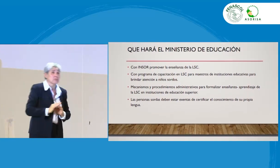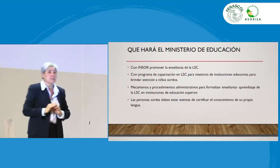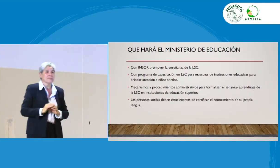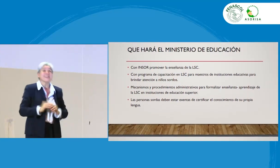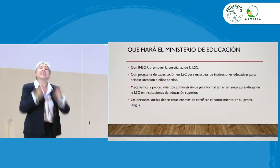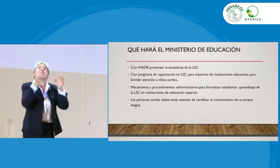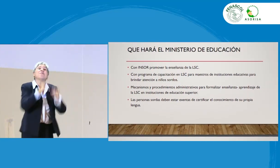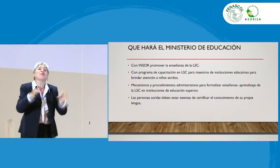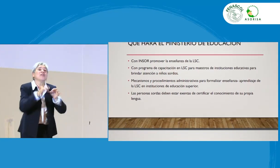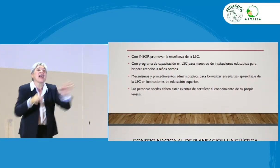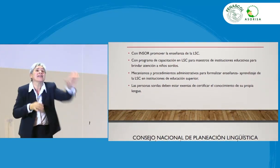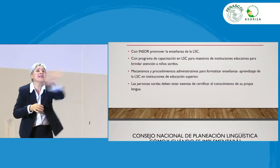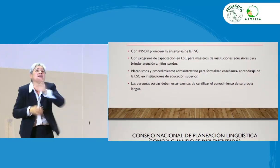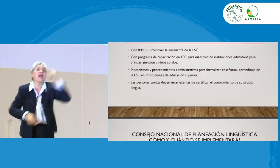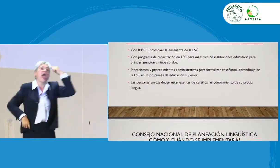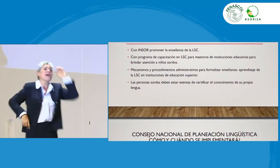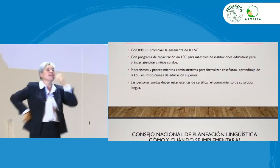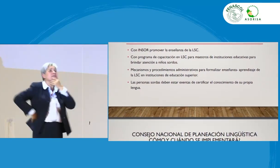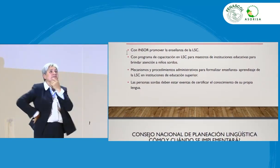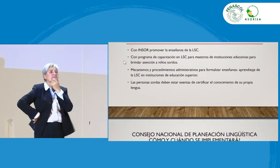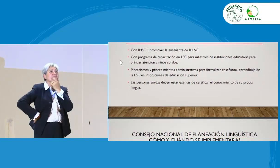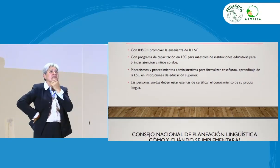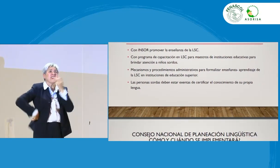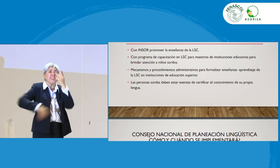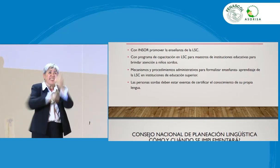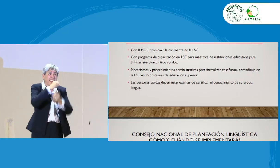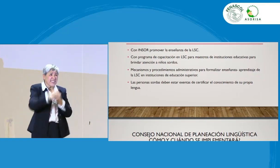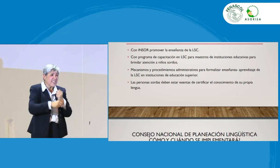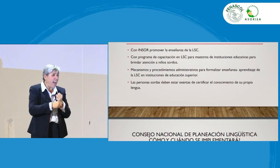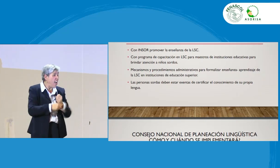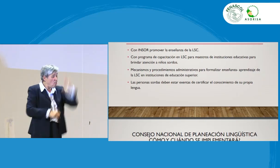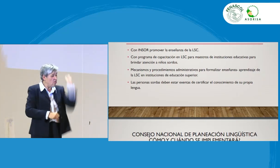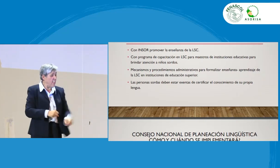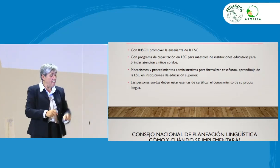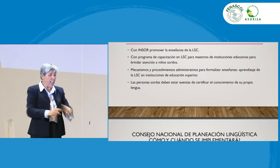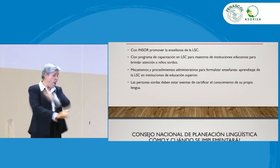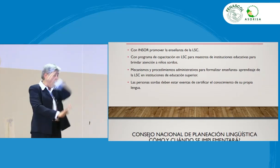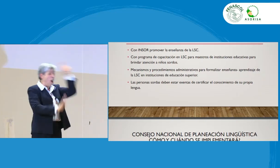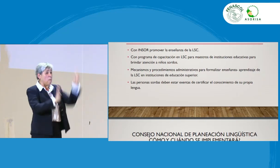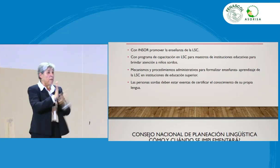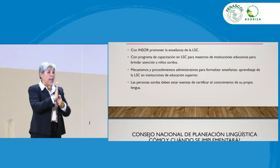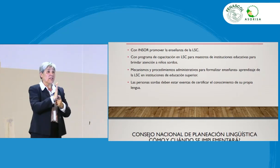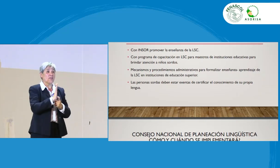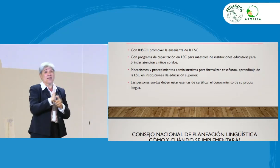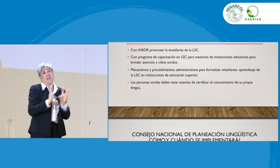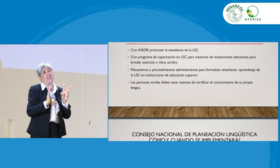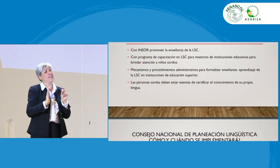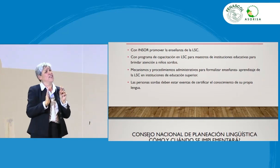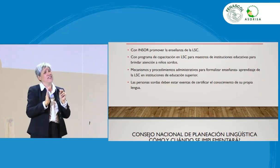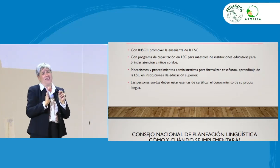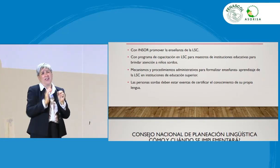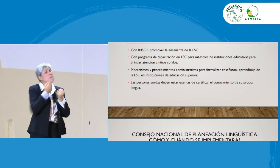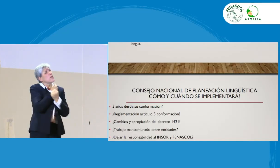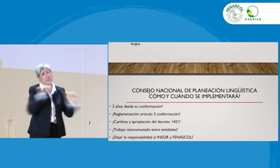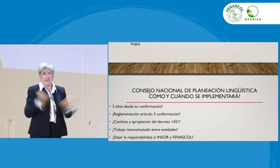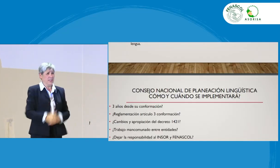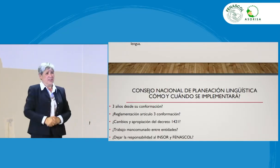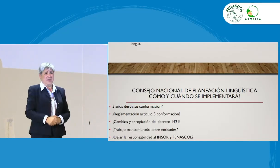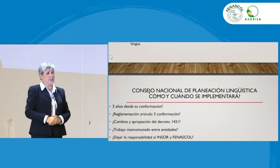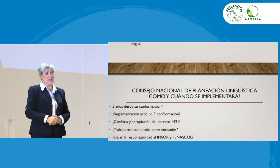creo que es importante que ustedes lo piensen, ¿en tres años se debe realizar absolutamente todo con relación a este tema? No, es